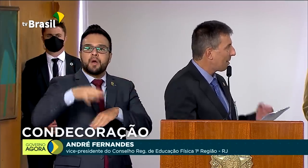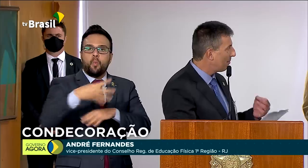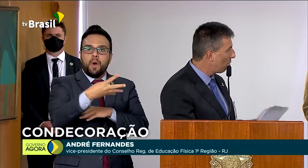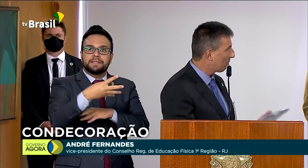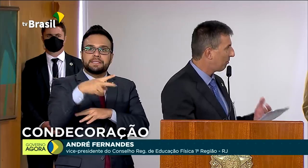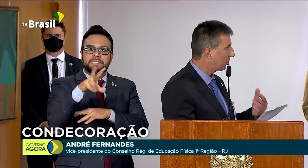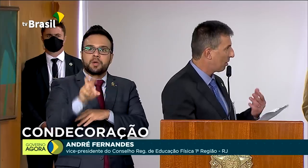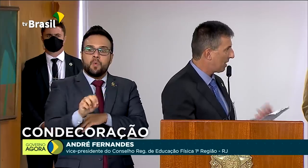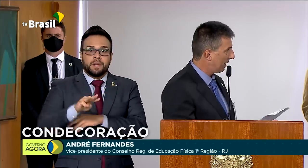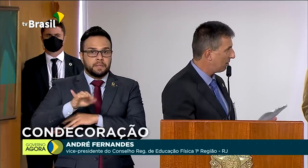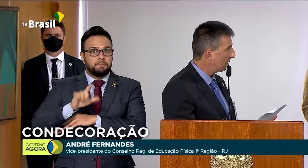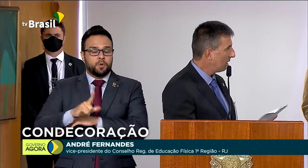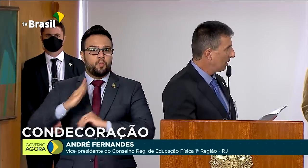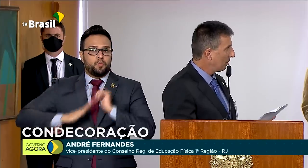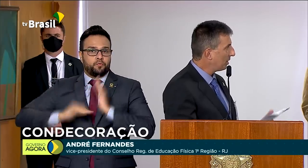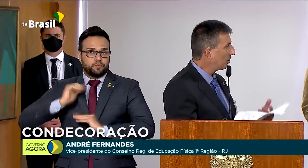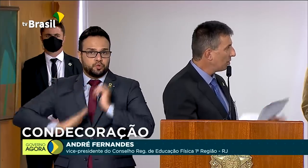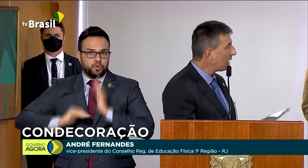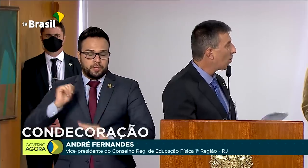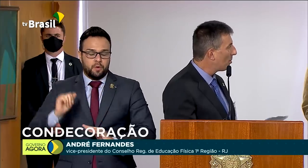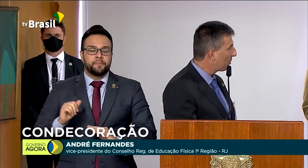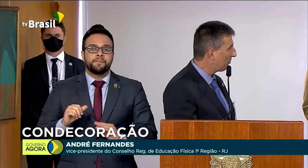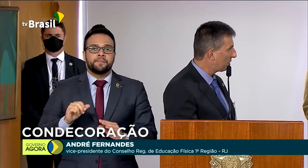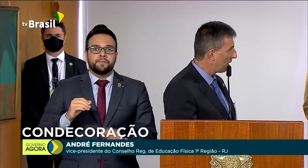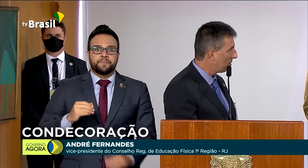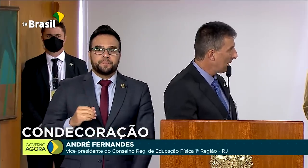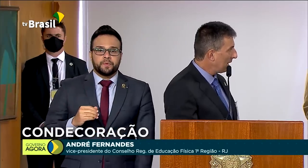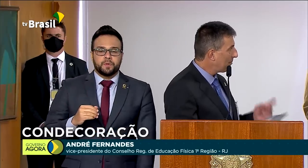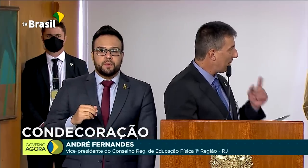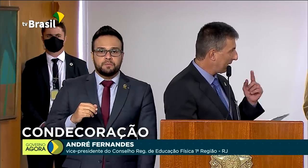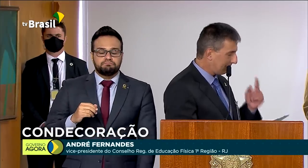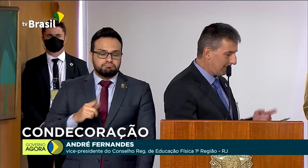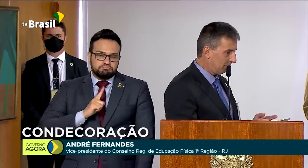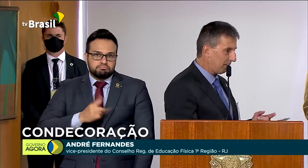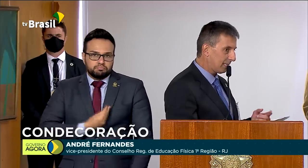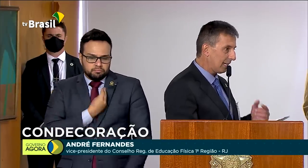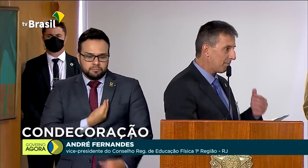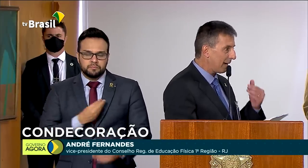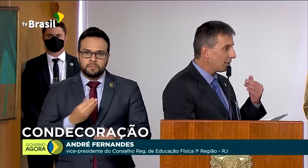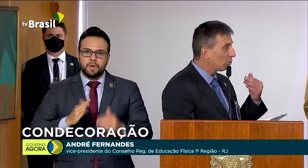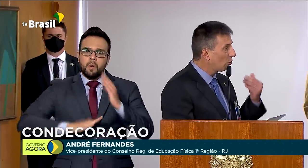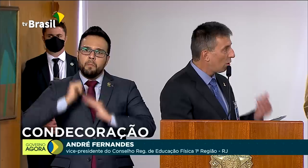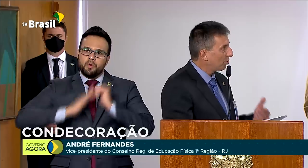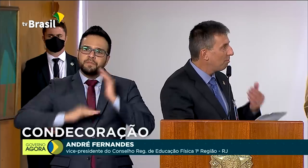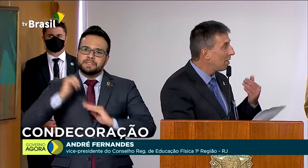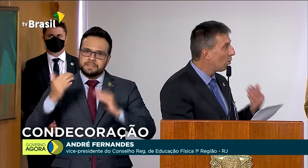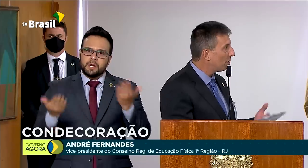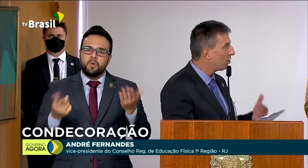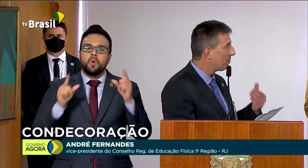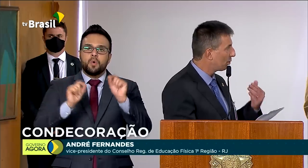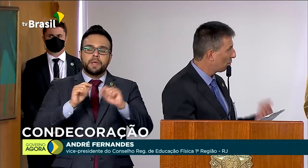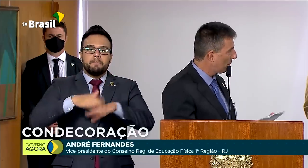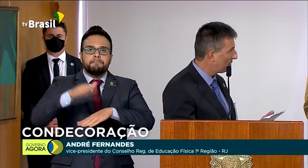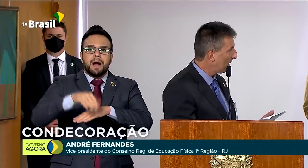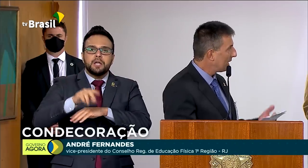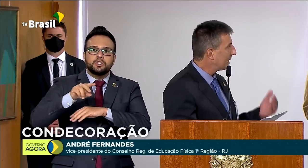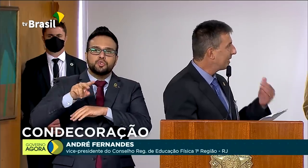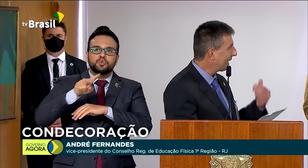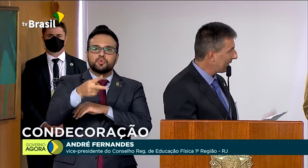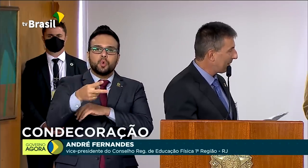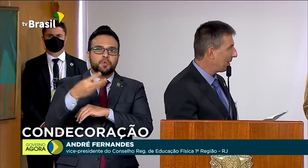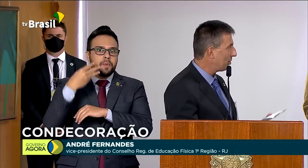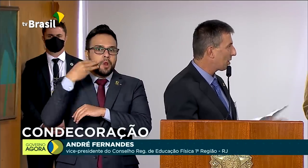mil profissionais de existirem como profissão, impactando, presidente, mais de 2 milhões de pessoas